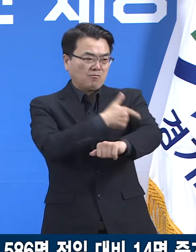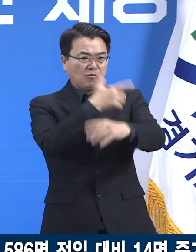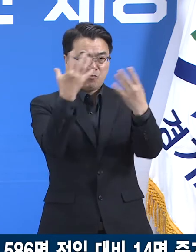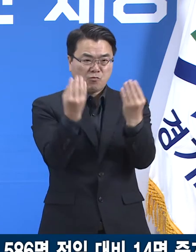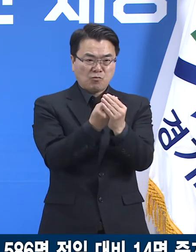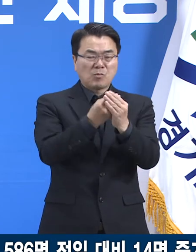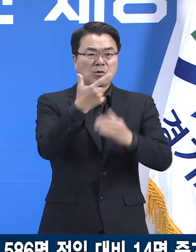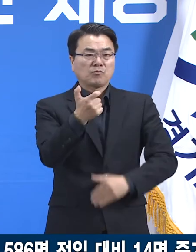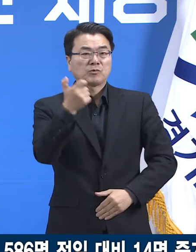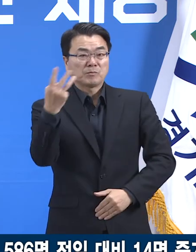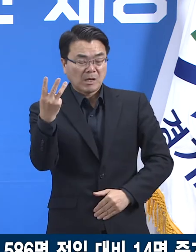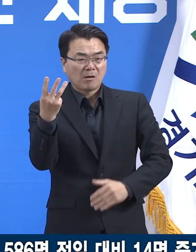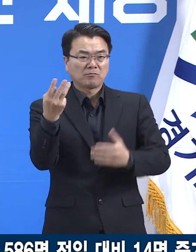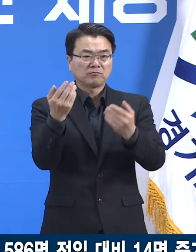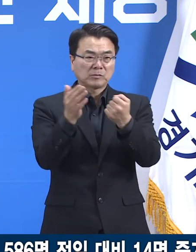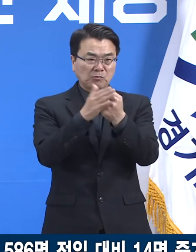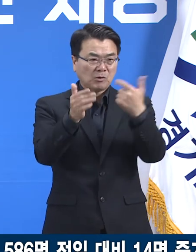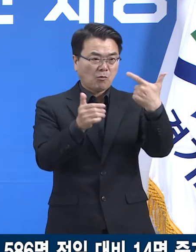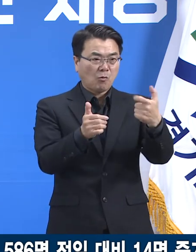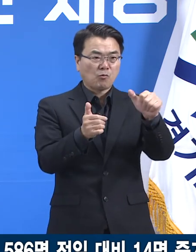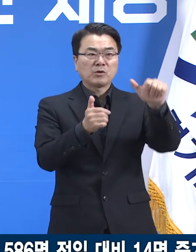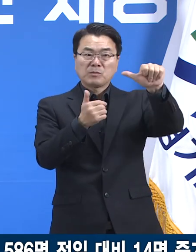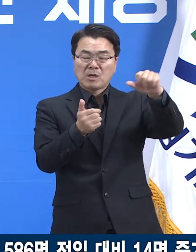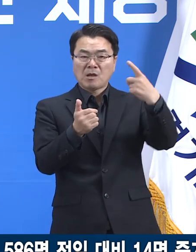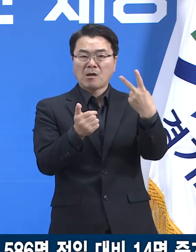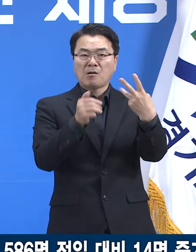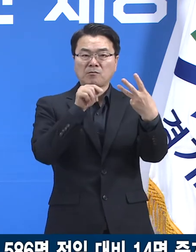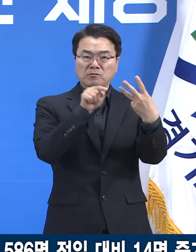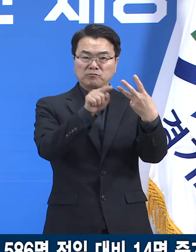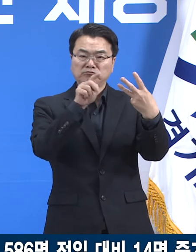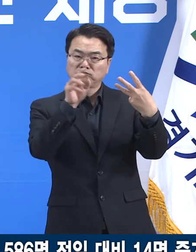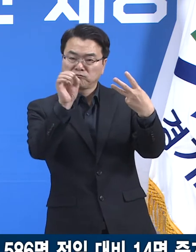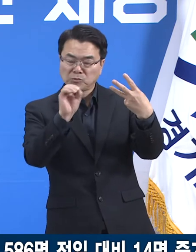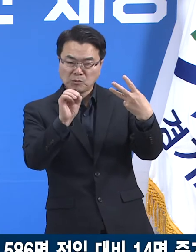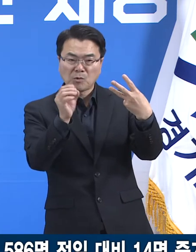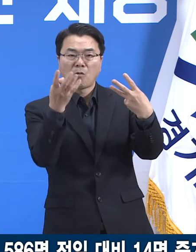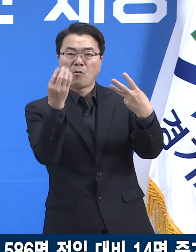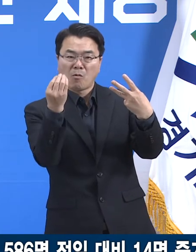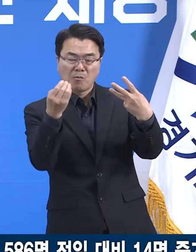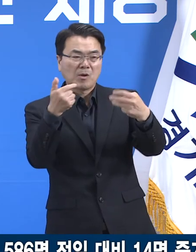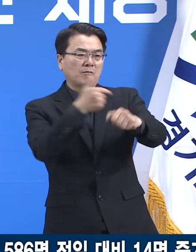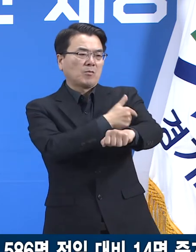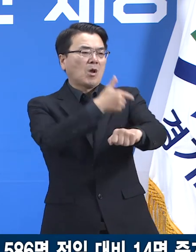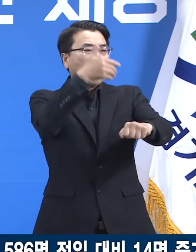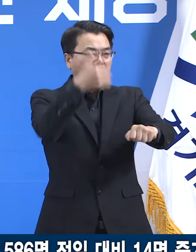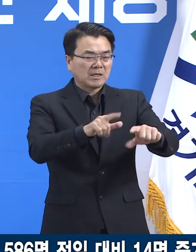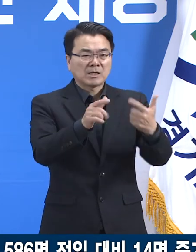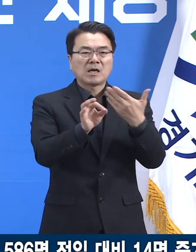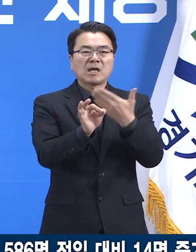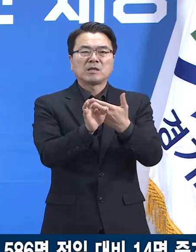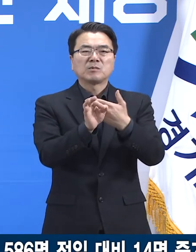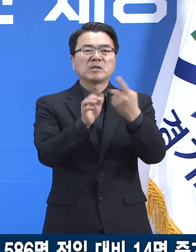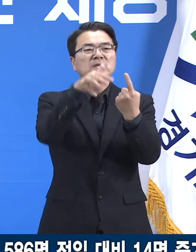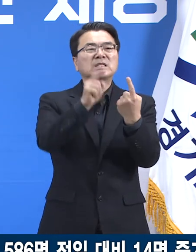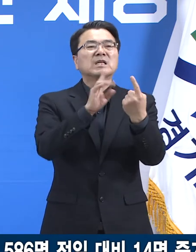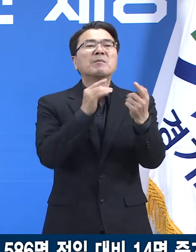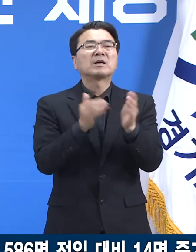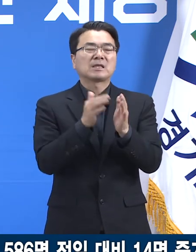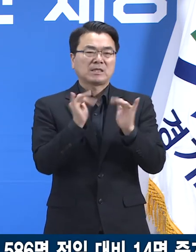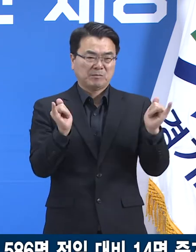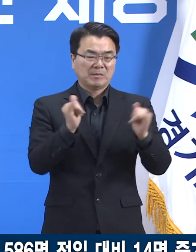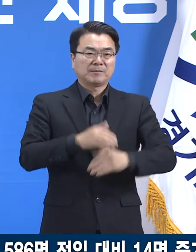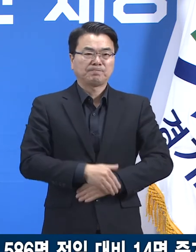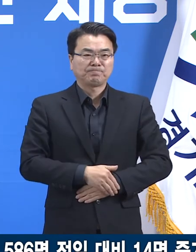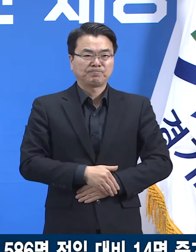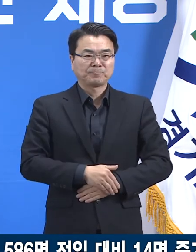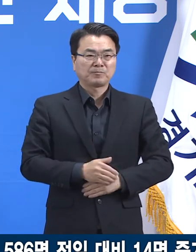완료자 63명으로 사망자의 53%가 백신 미접종자 또는 접종 미완료자로 확인되었습니다. 상가